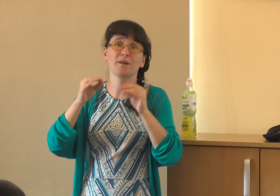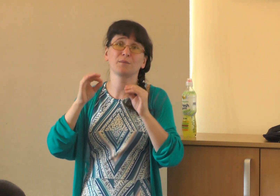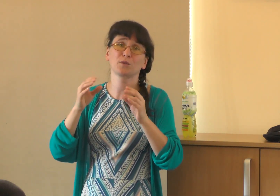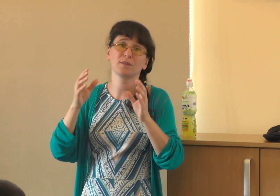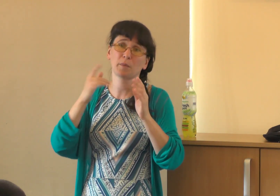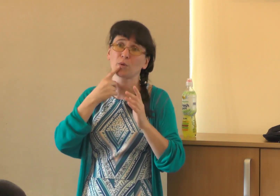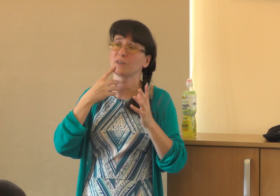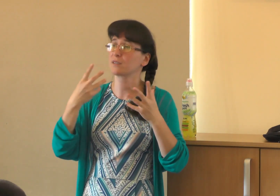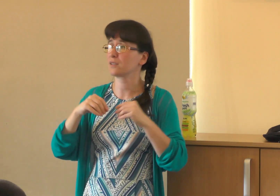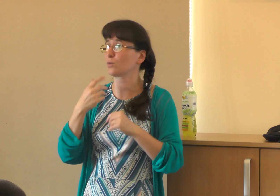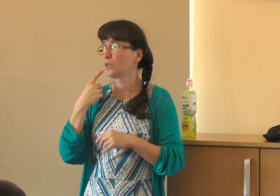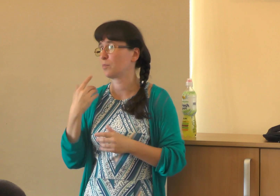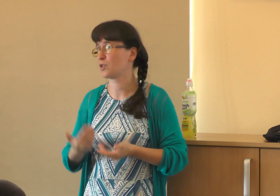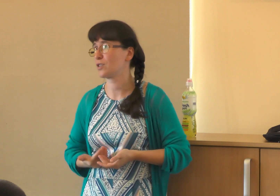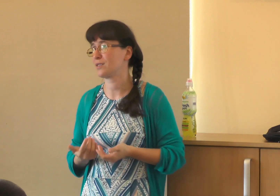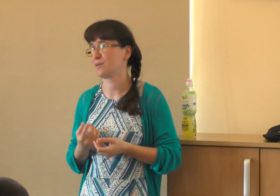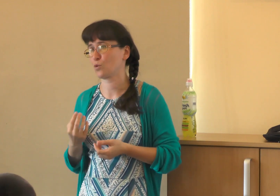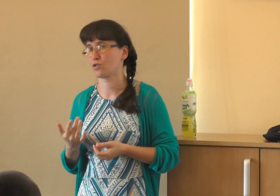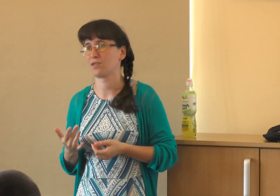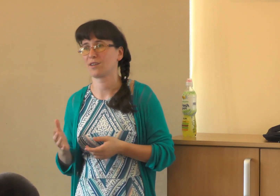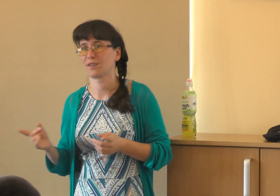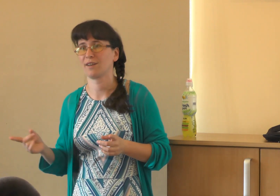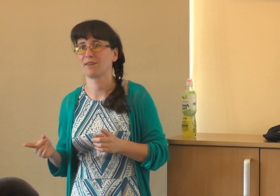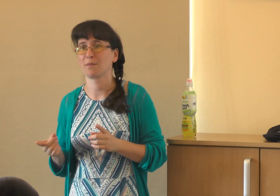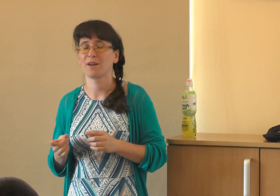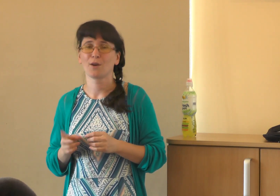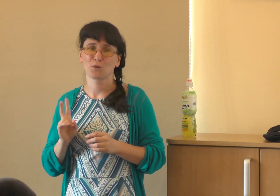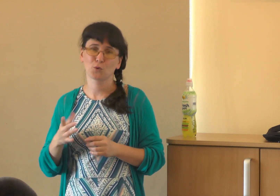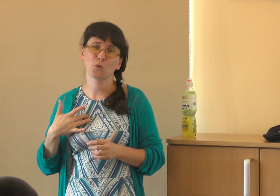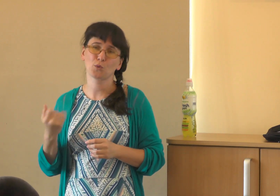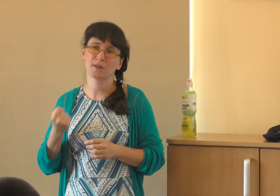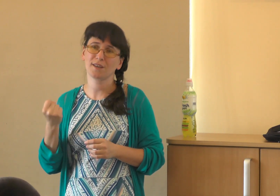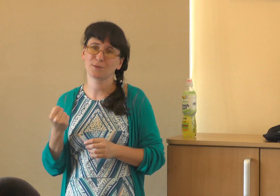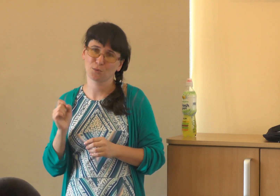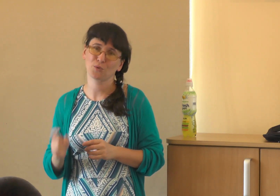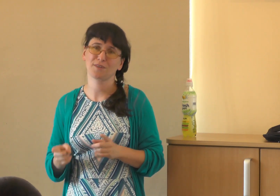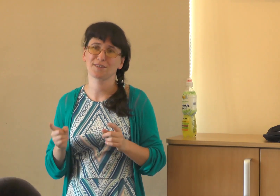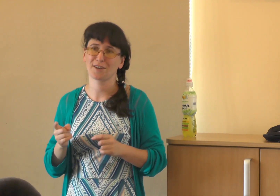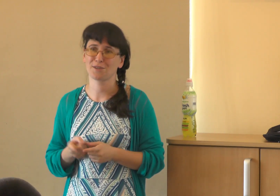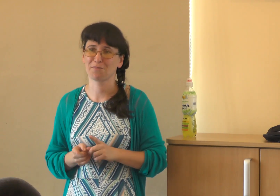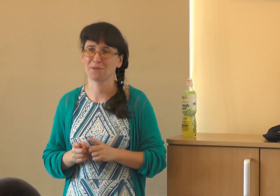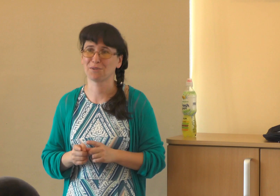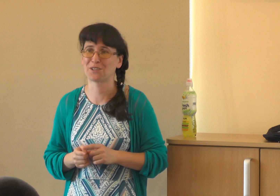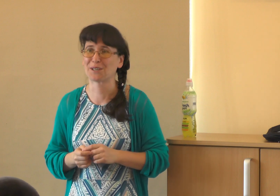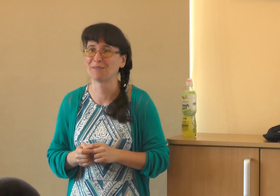там попробовать среди глухих пожить немножко некоторое время. Кто устоит, он будет настоящим переводчиком.